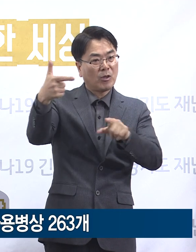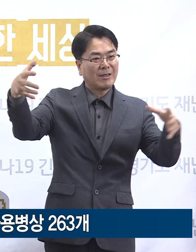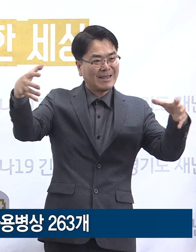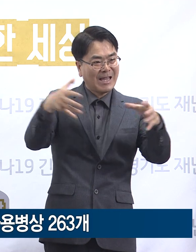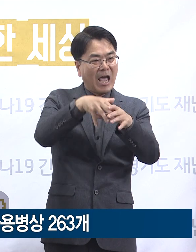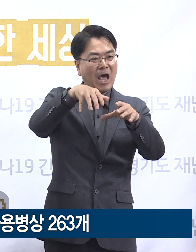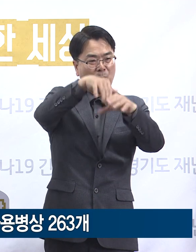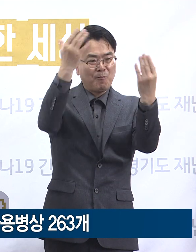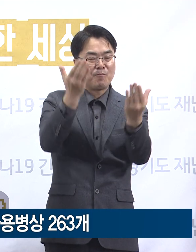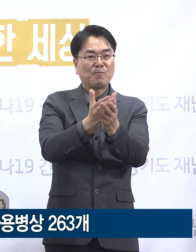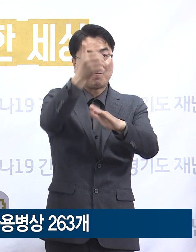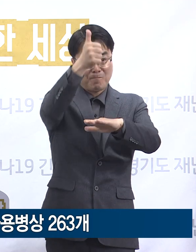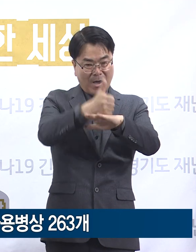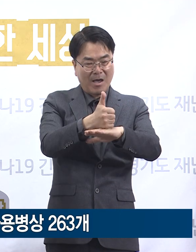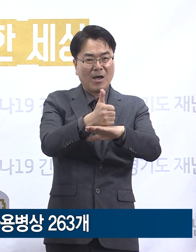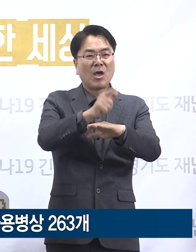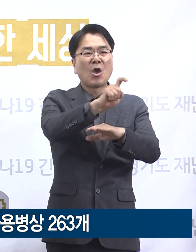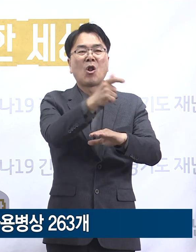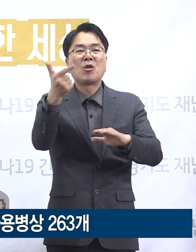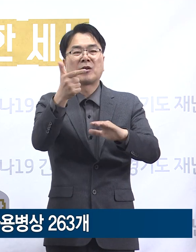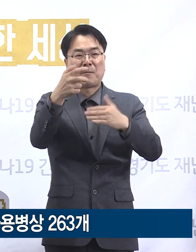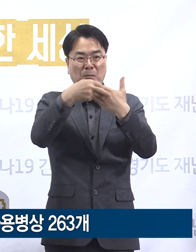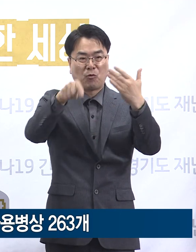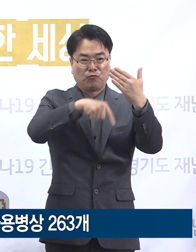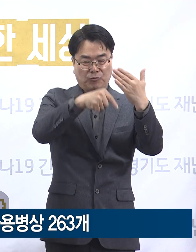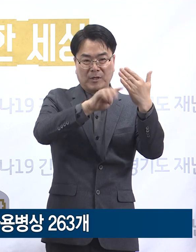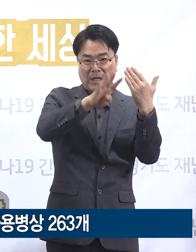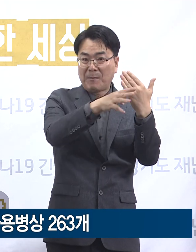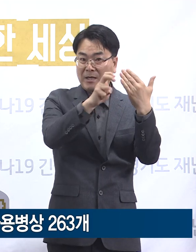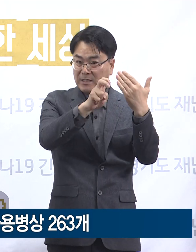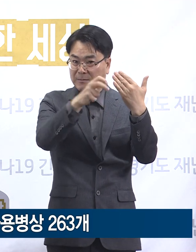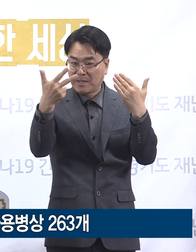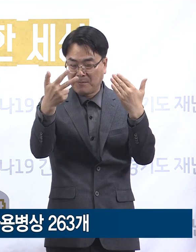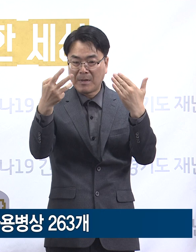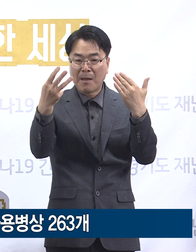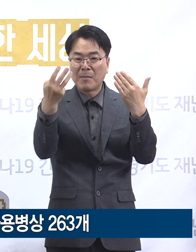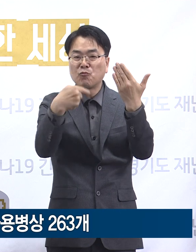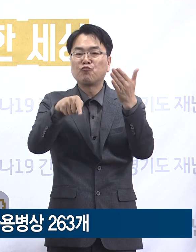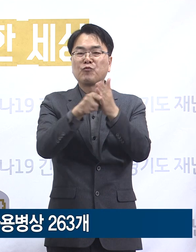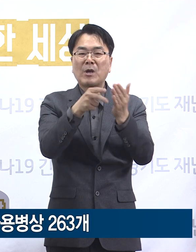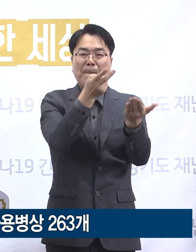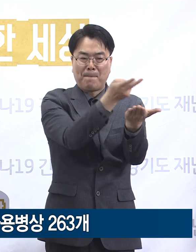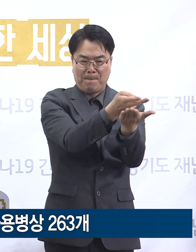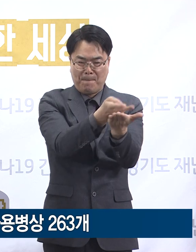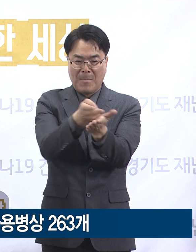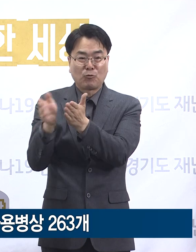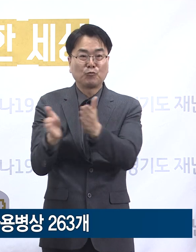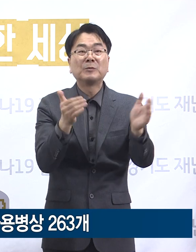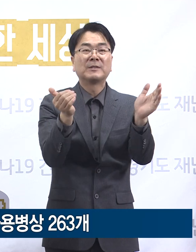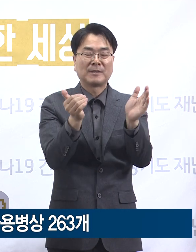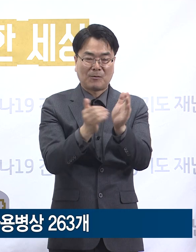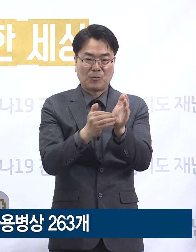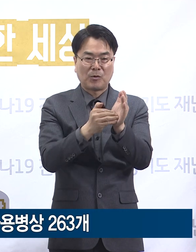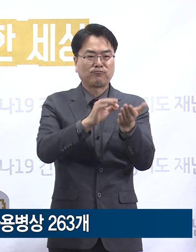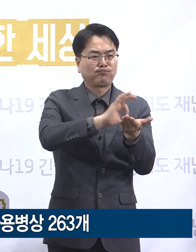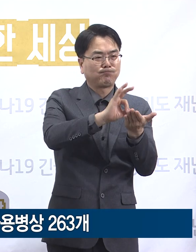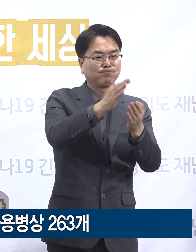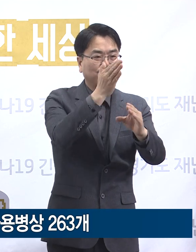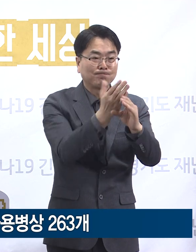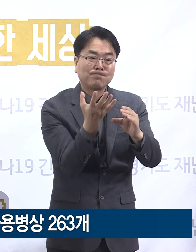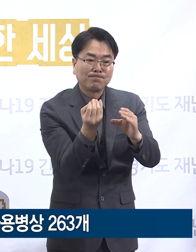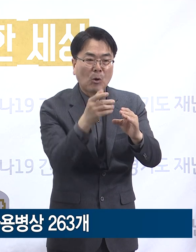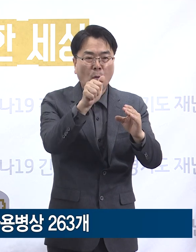총 16개 병원에 473개의 확진자 치료병상을 확보하고 있으며 현재 사용 중인